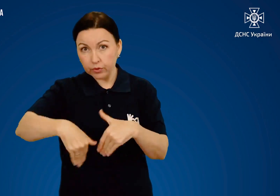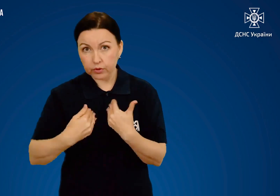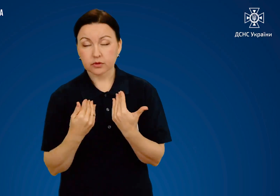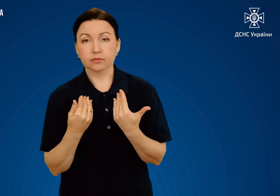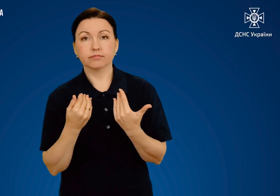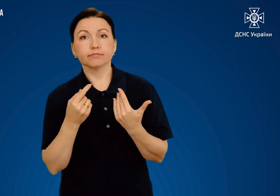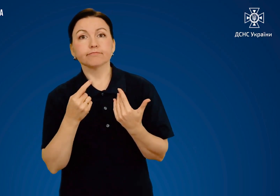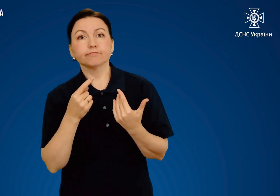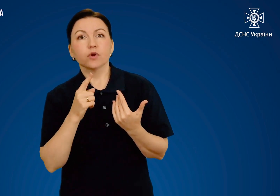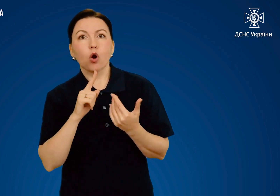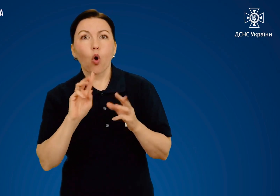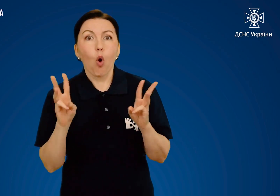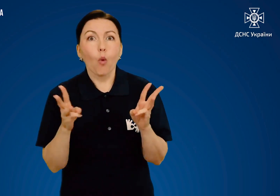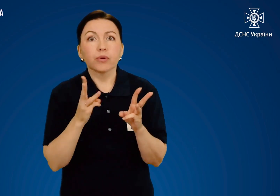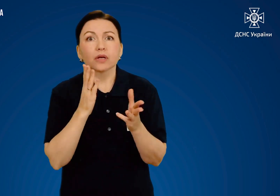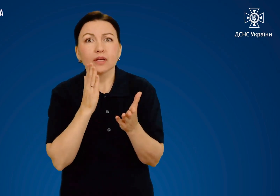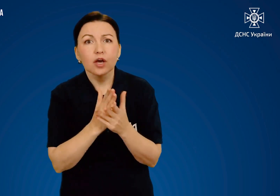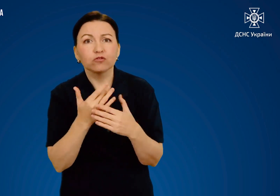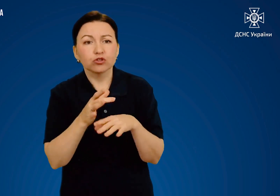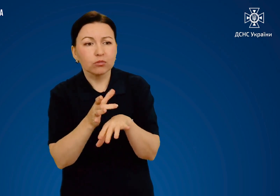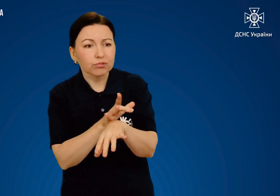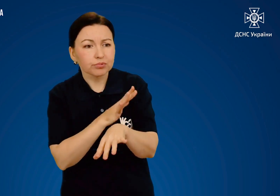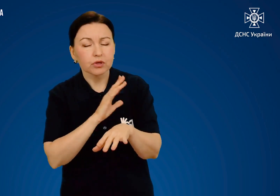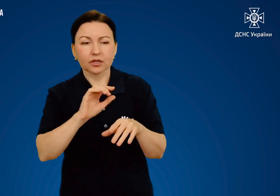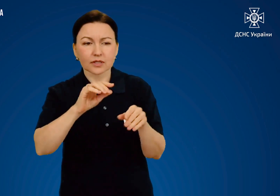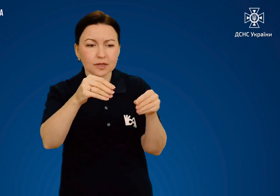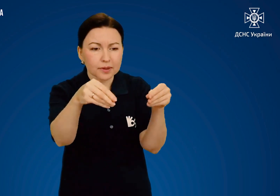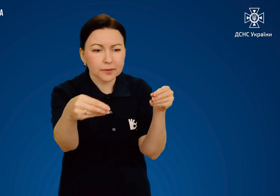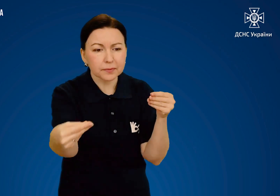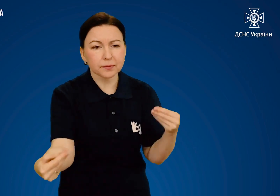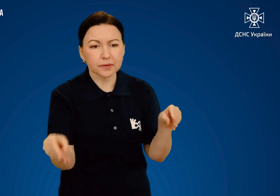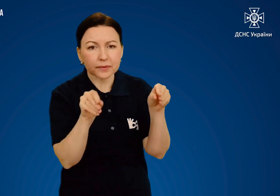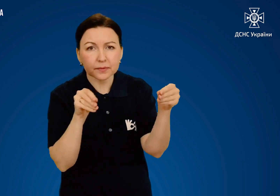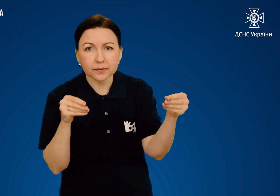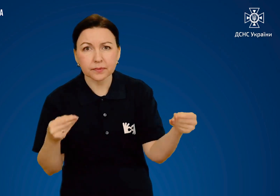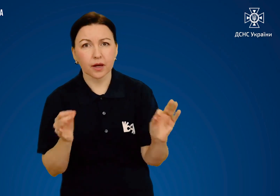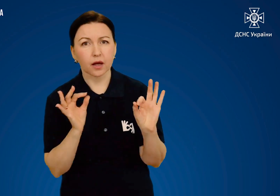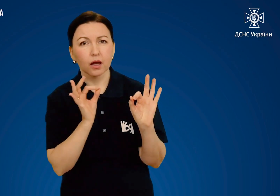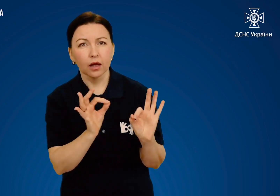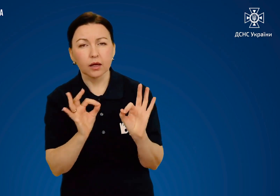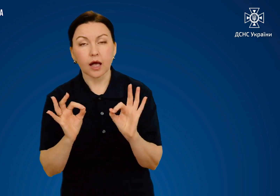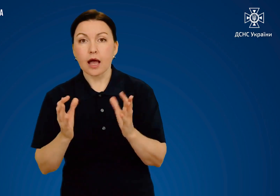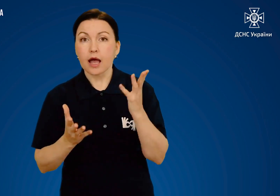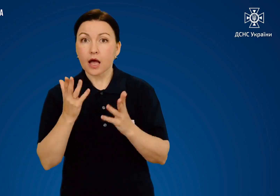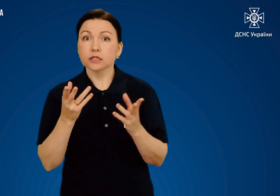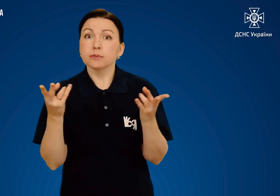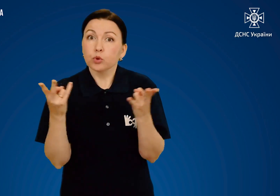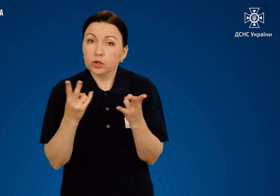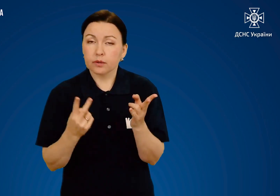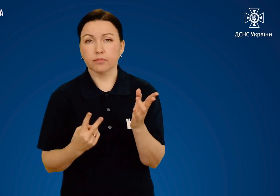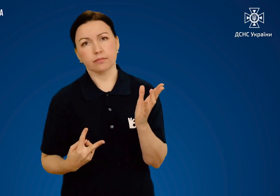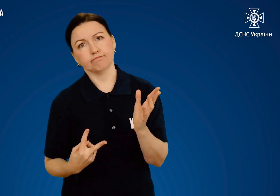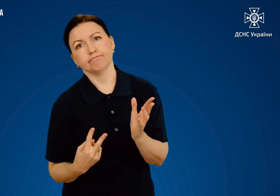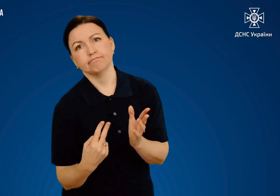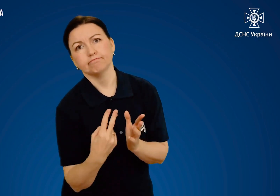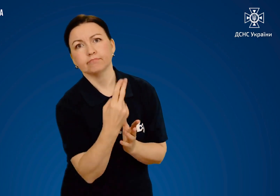Потім частину тіла, яка має опіки, звільнити від одягу. Якщо потрібно, одяг